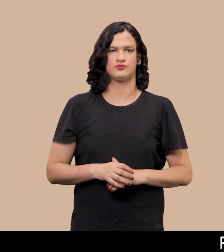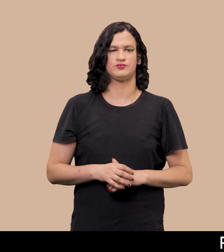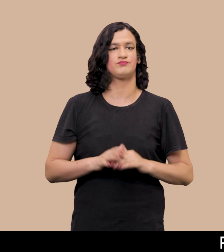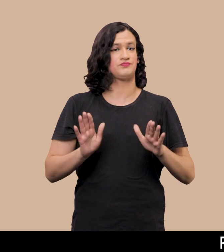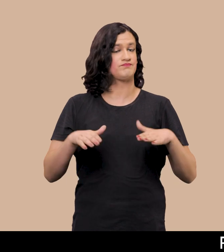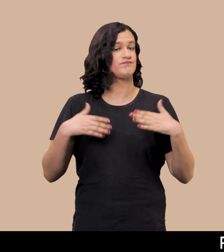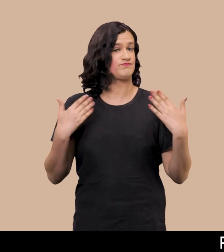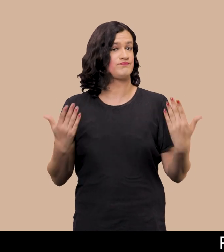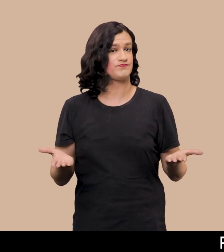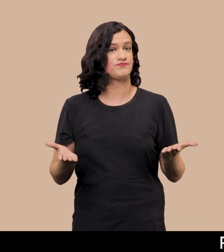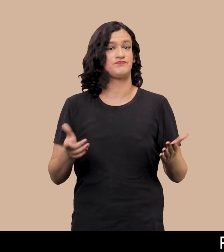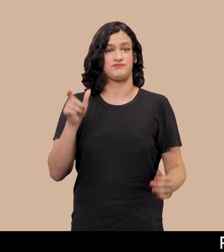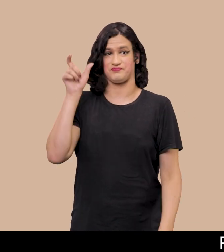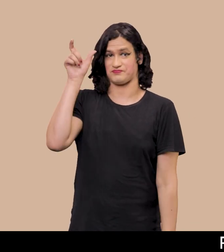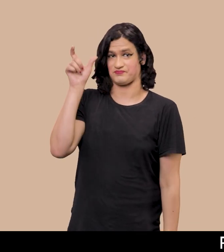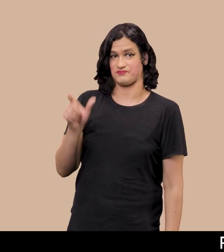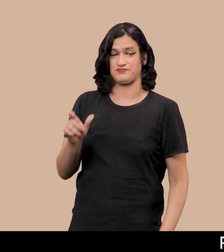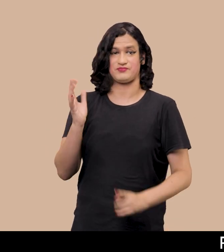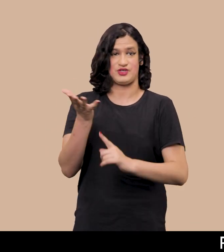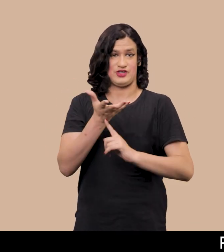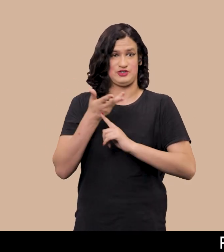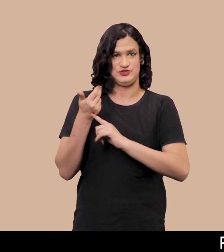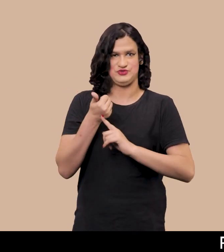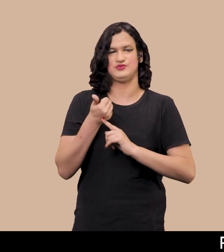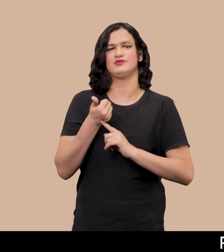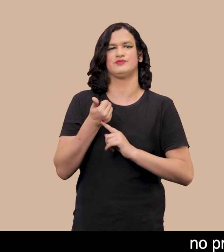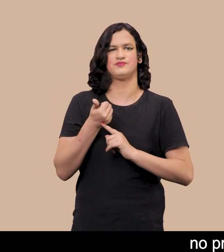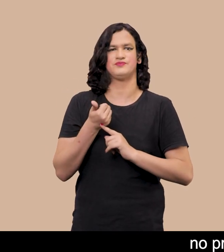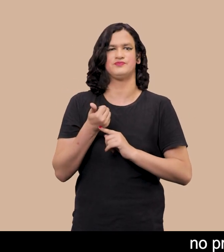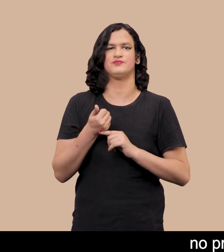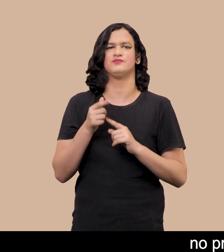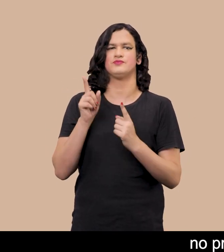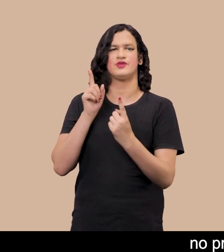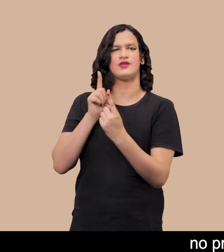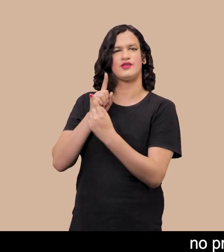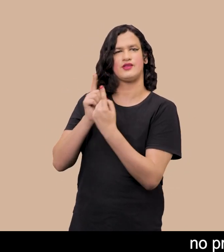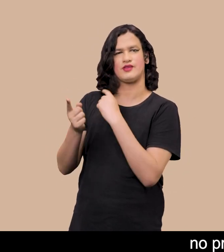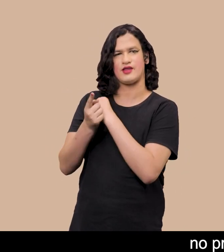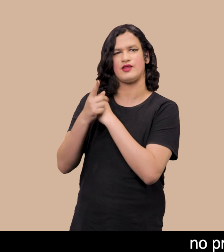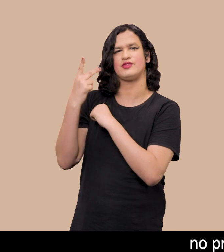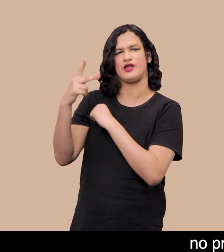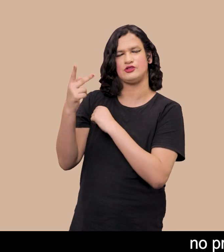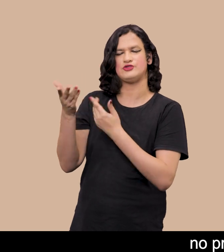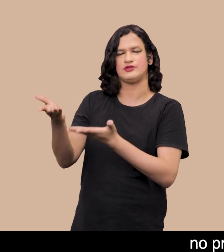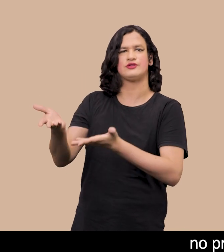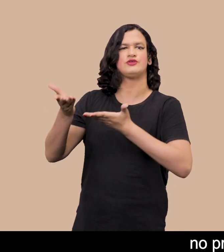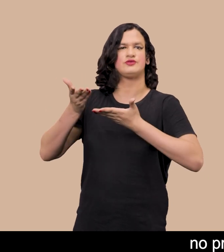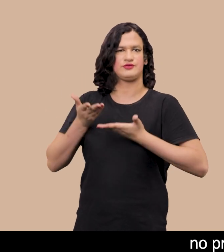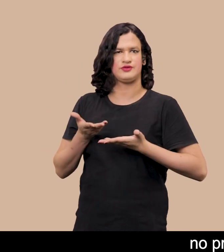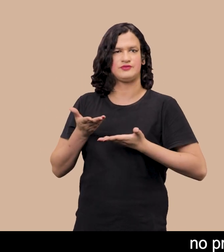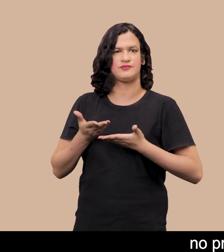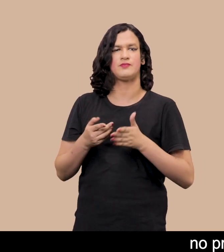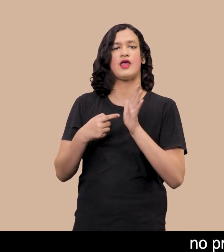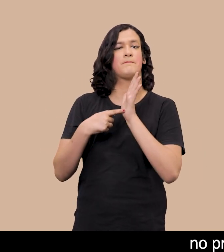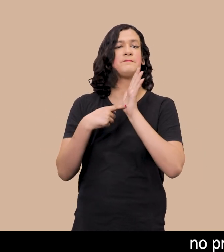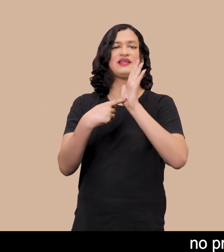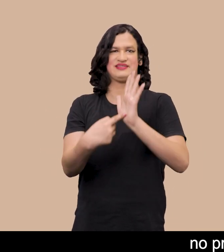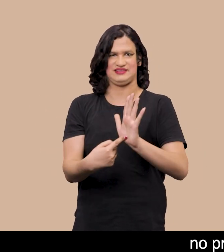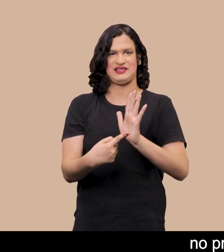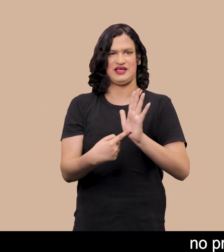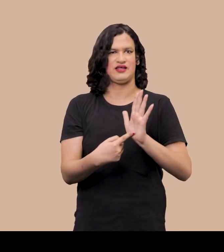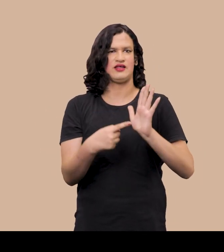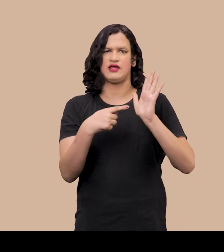Para isso, a artista envolve ativamente seus clientes No processo que ela define como Apresentação e não